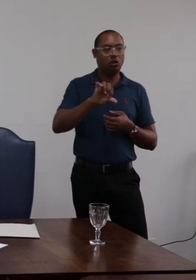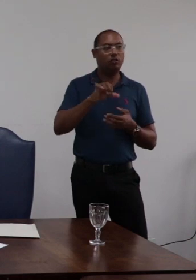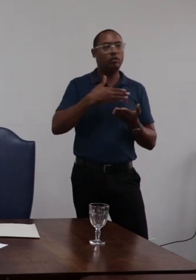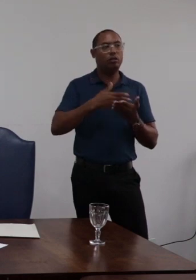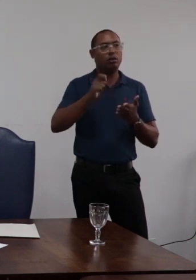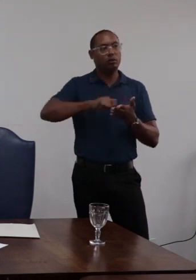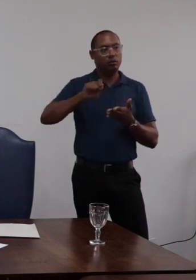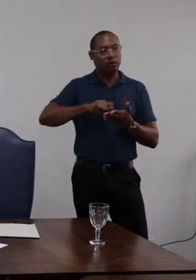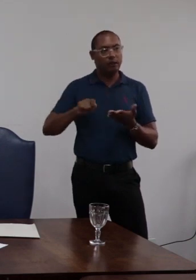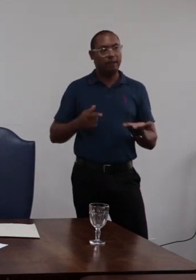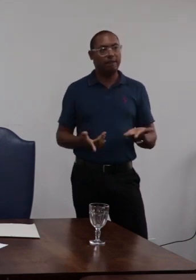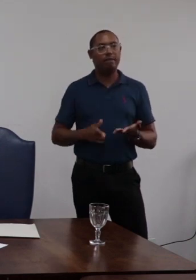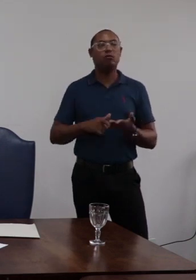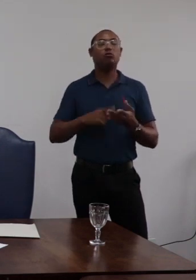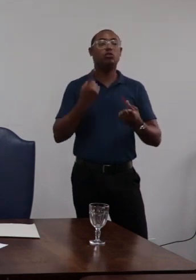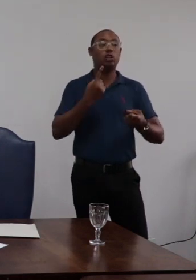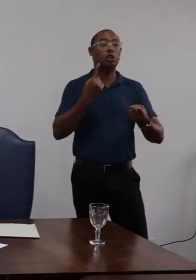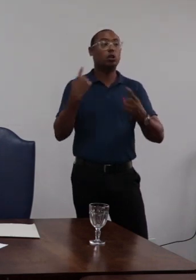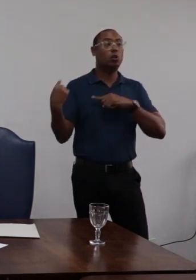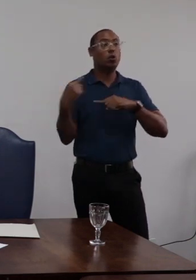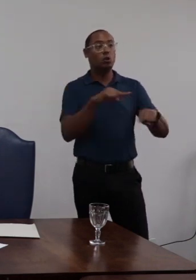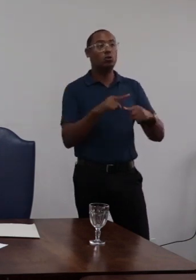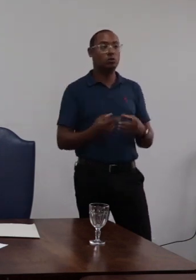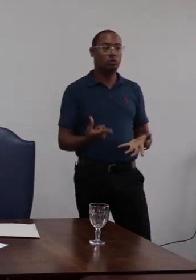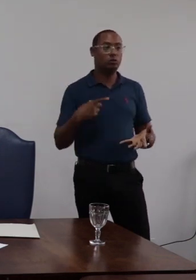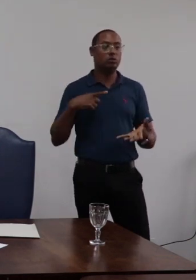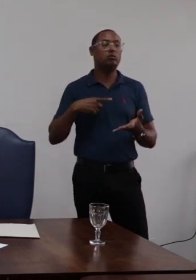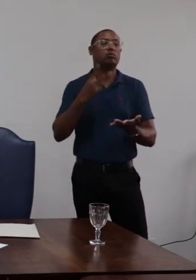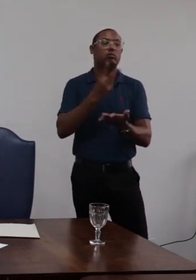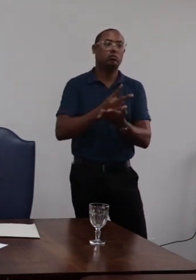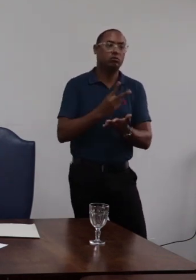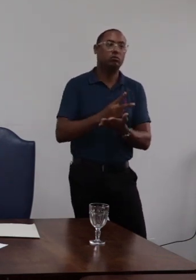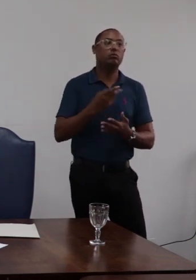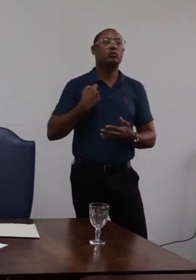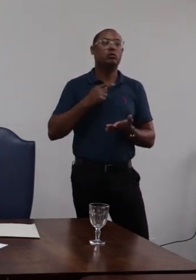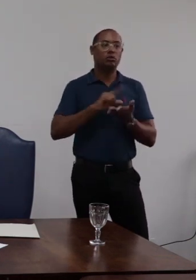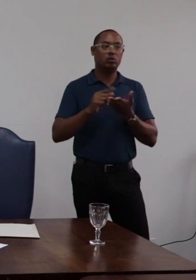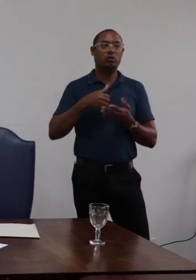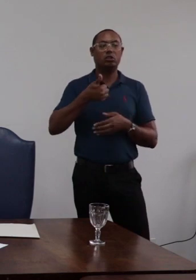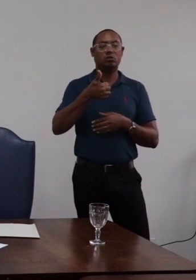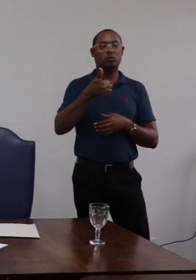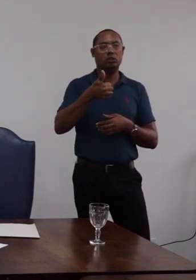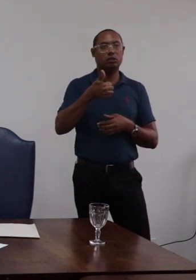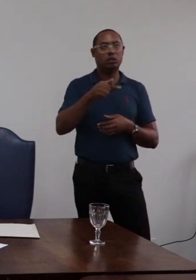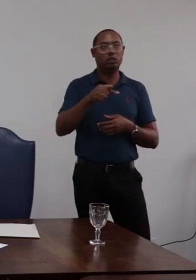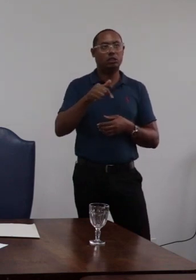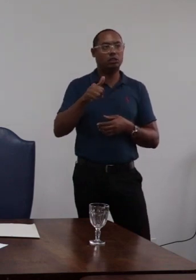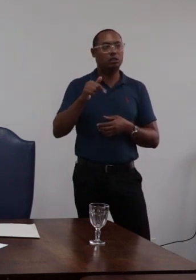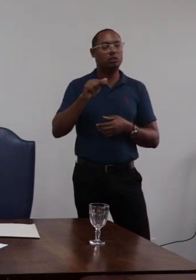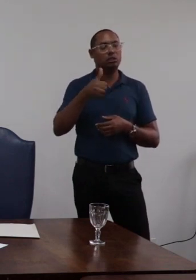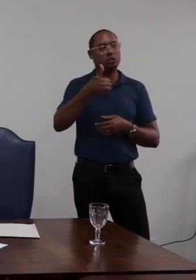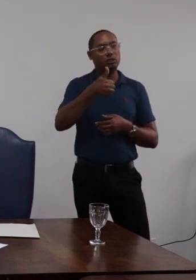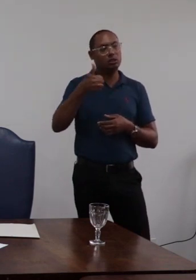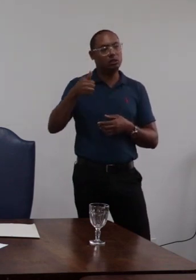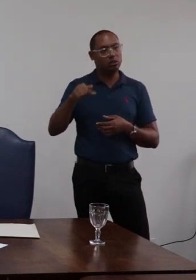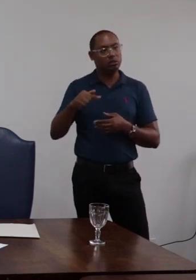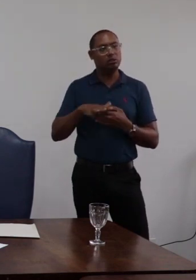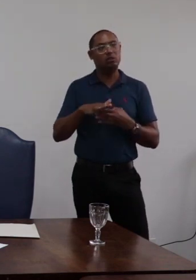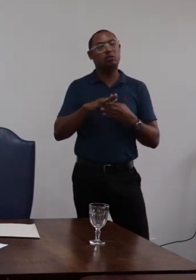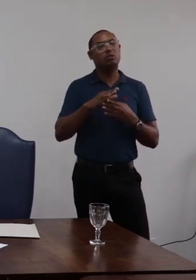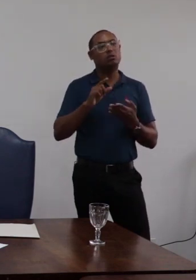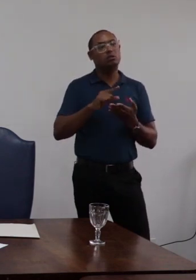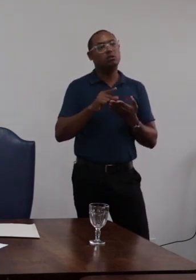escrito nos casos de violação de proibição constante do artigo 117 incisos primeiro ao